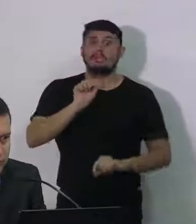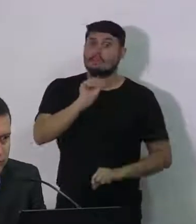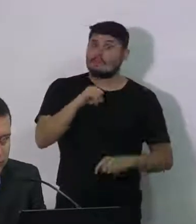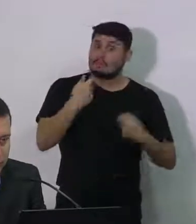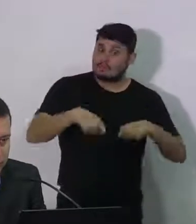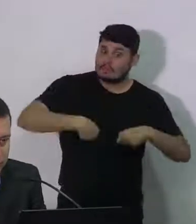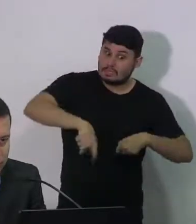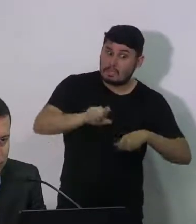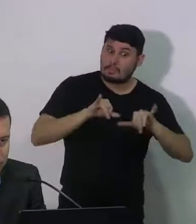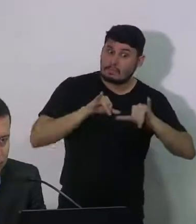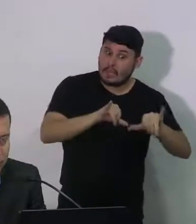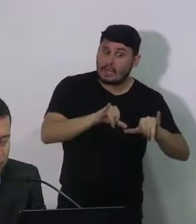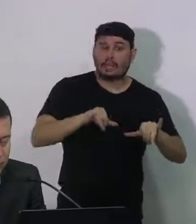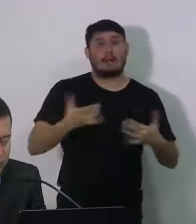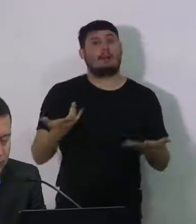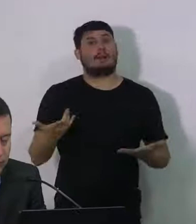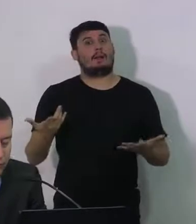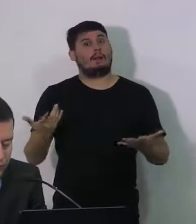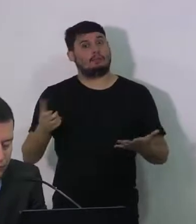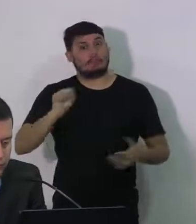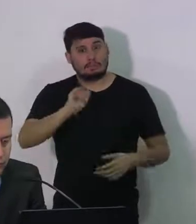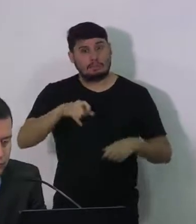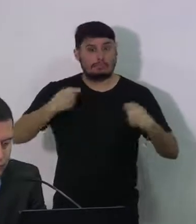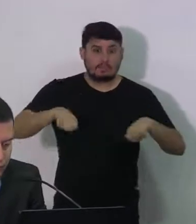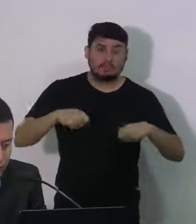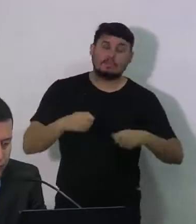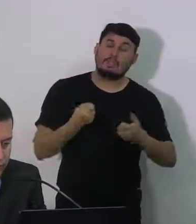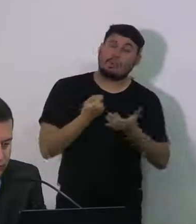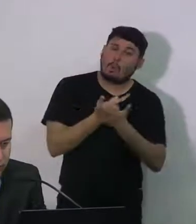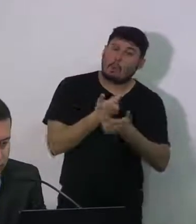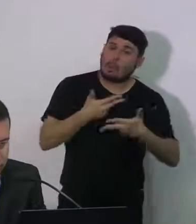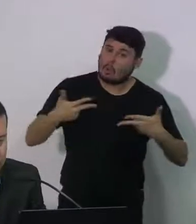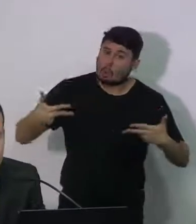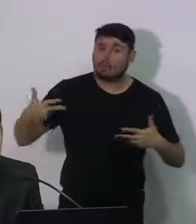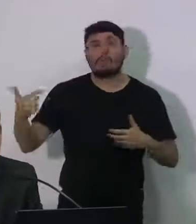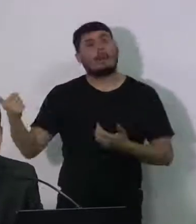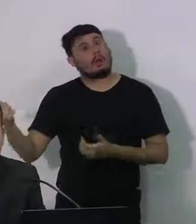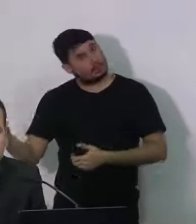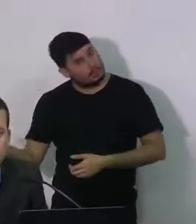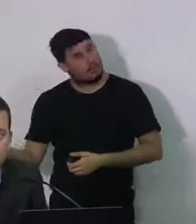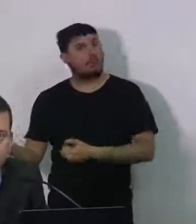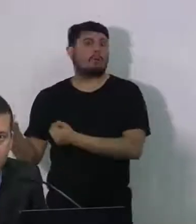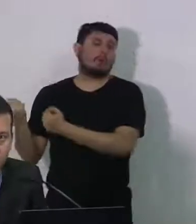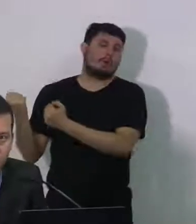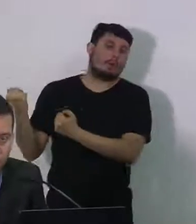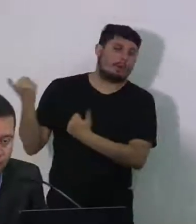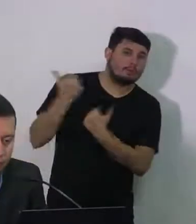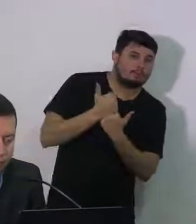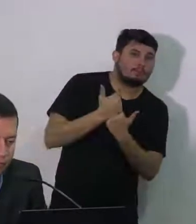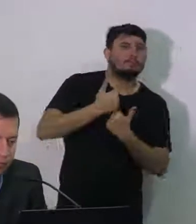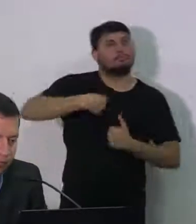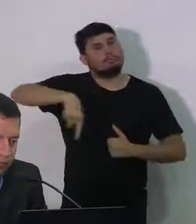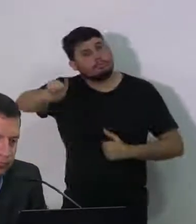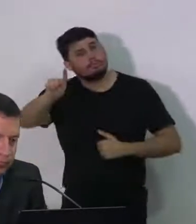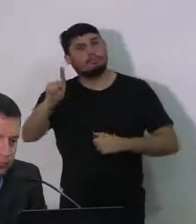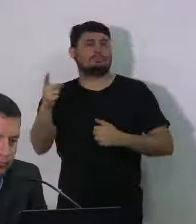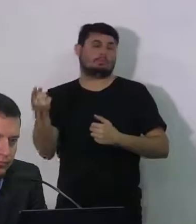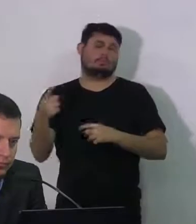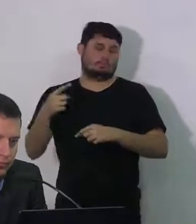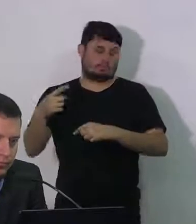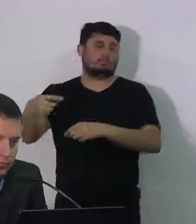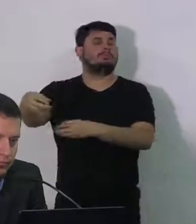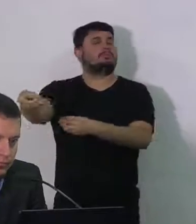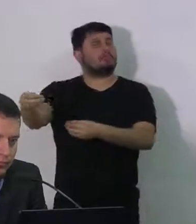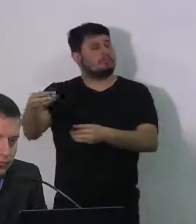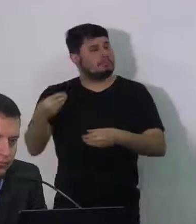casa dele mas não estar com ele nós vamos estar aqui vigilantes trabalhando em regime de plantão de manhã de tarde de noite de madrugada